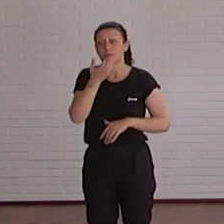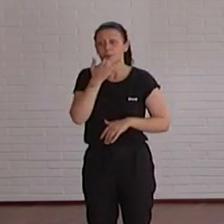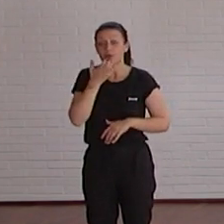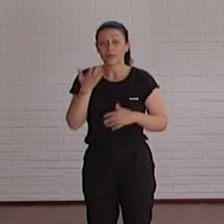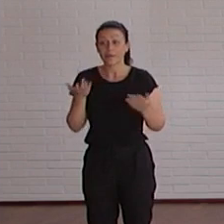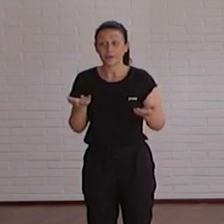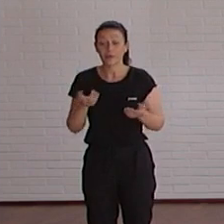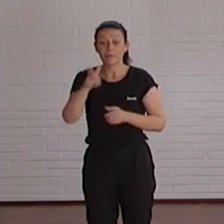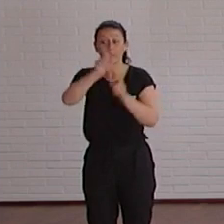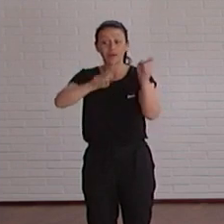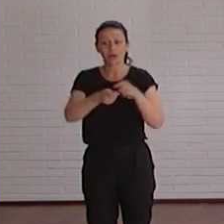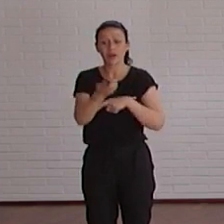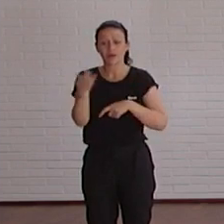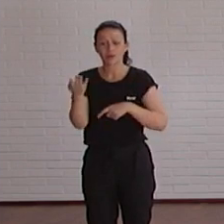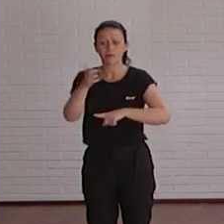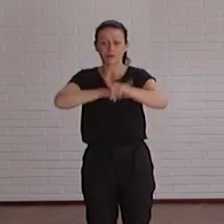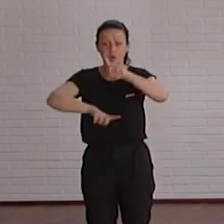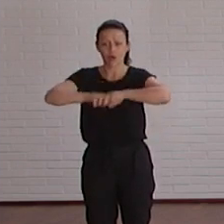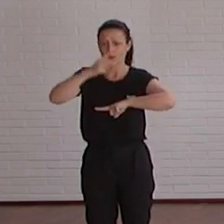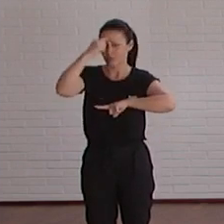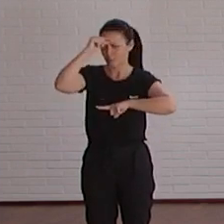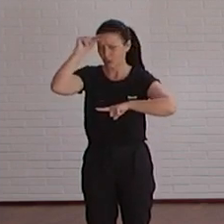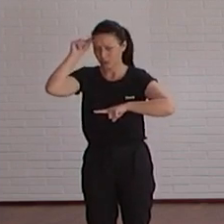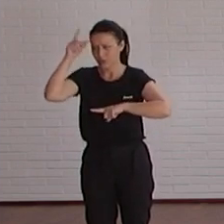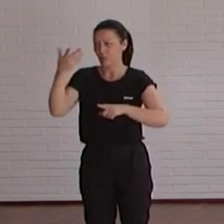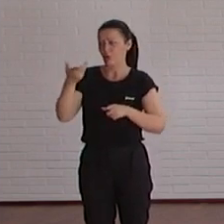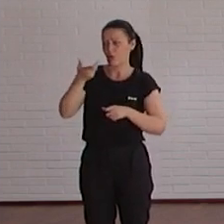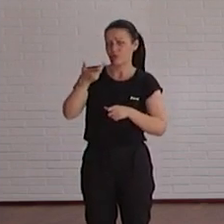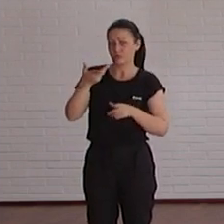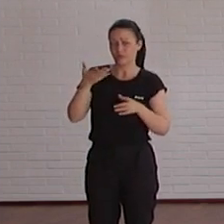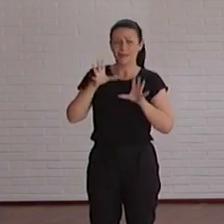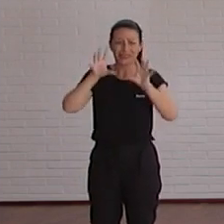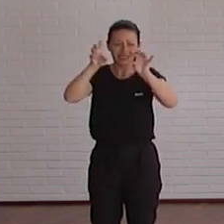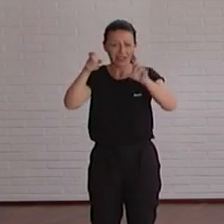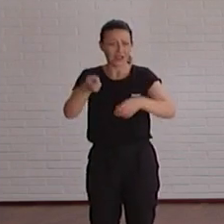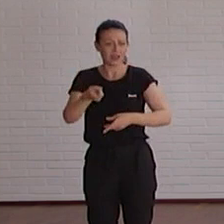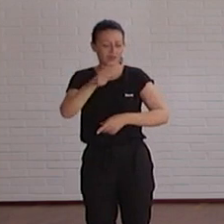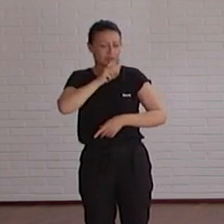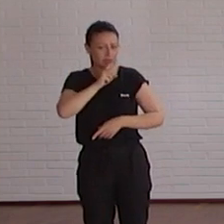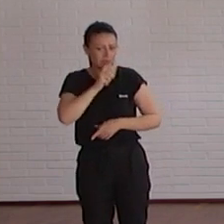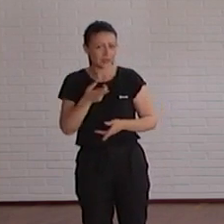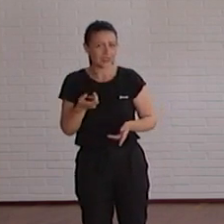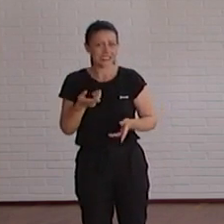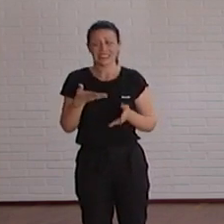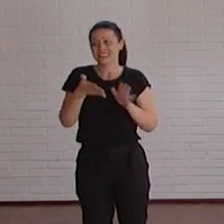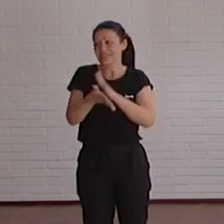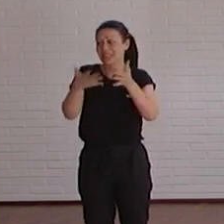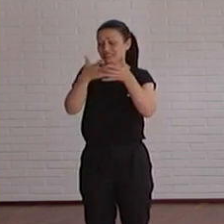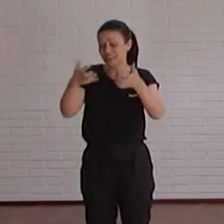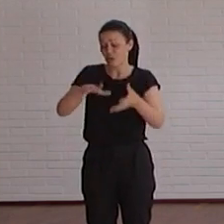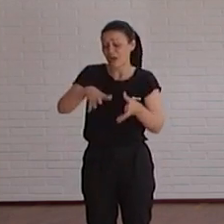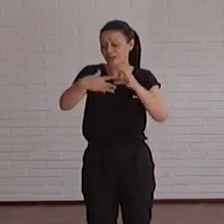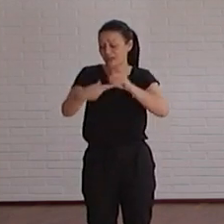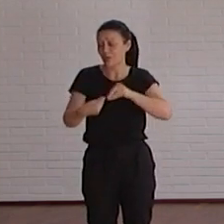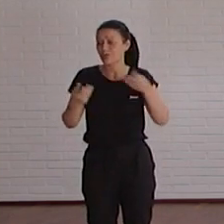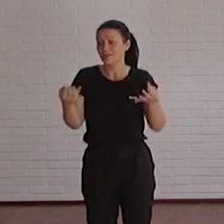algunas personas con problemas cognitivos, con dificultades de aprendizaje, que necesitan textos adaptados, que